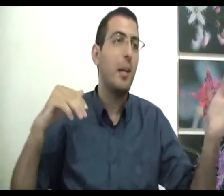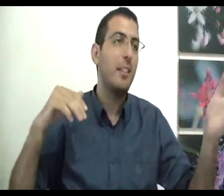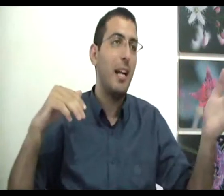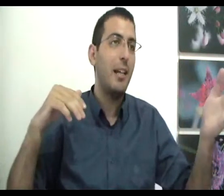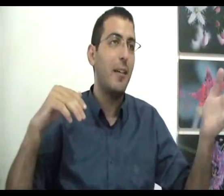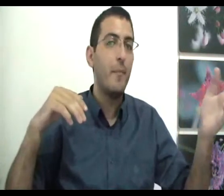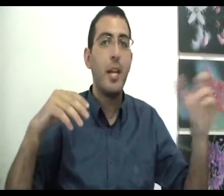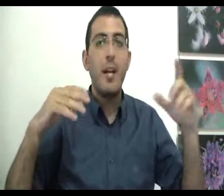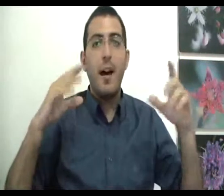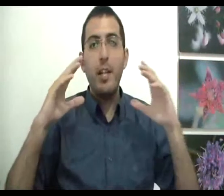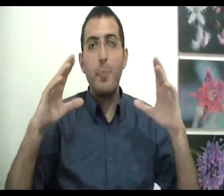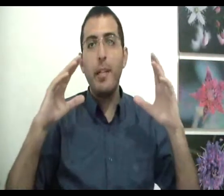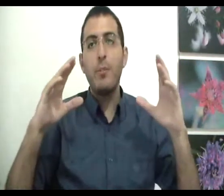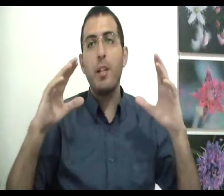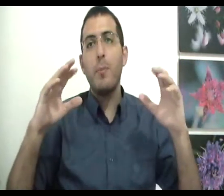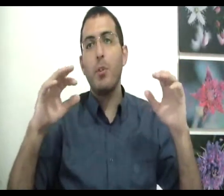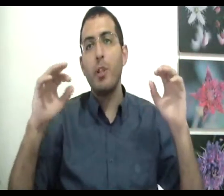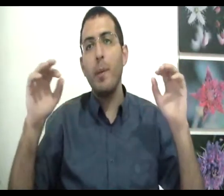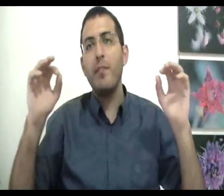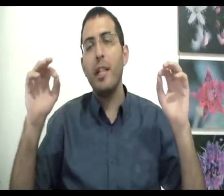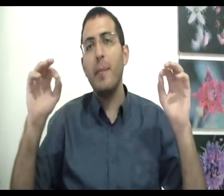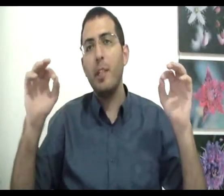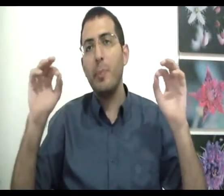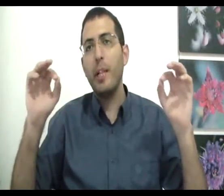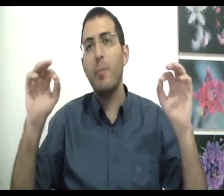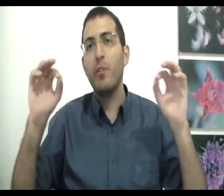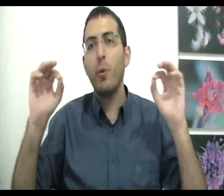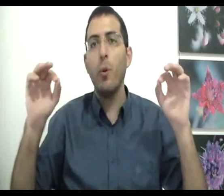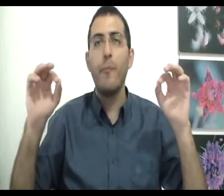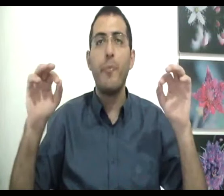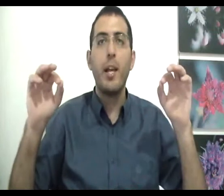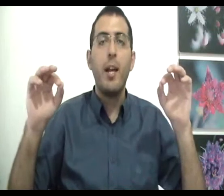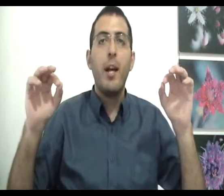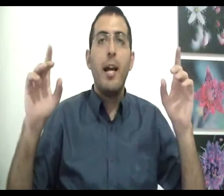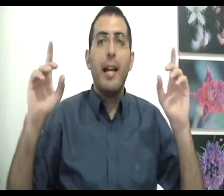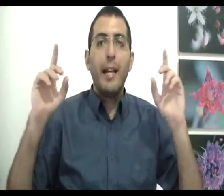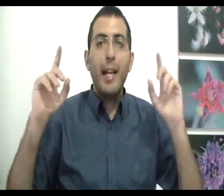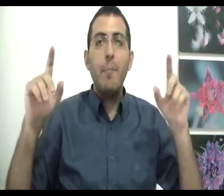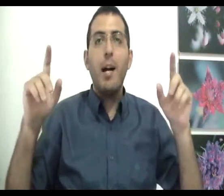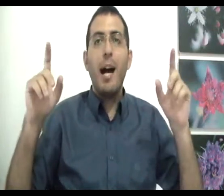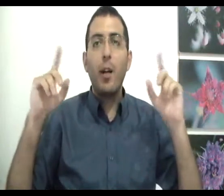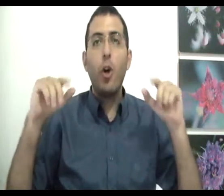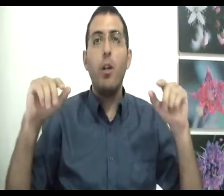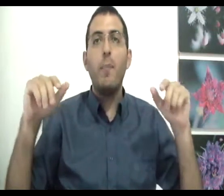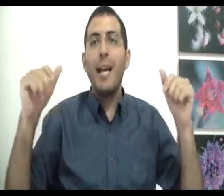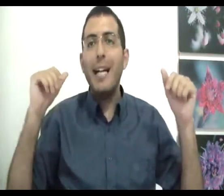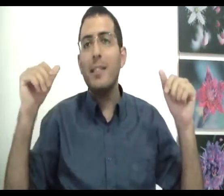את האמת רע לך אבל יש פה אינן יותר עמוק כשאני אומר הבנת האמת יש פה אינן עמוק והוא אם הכל מאז